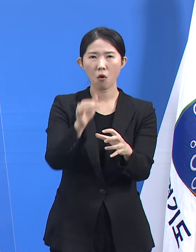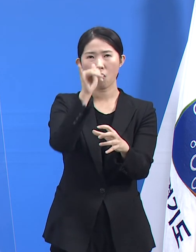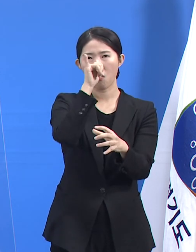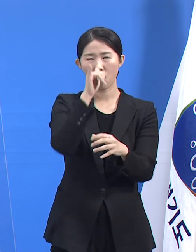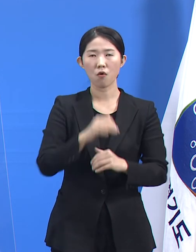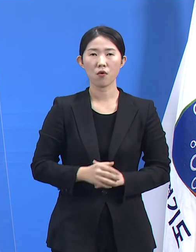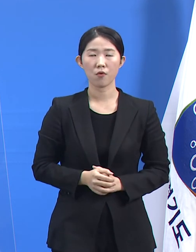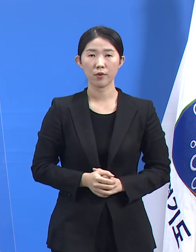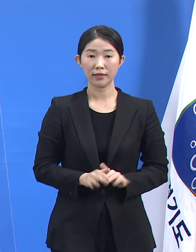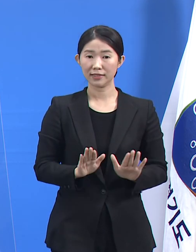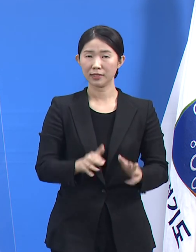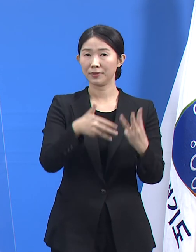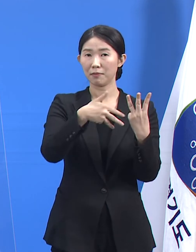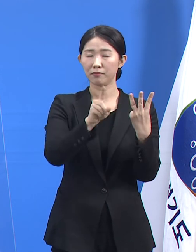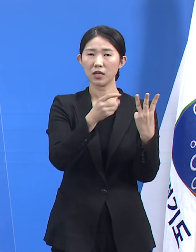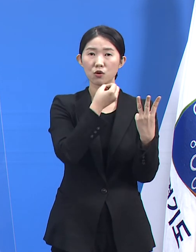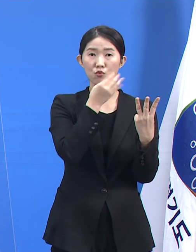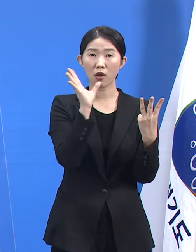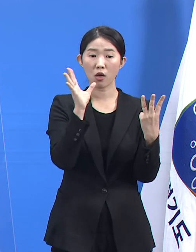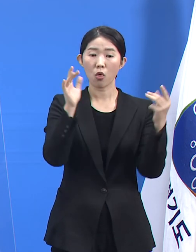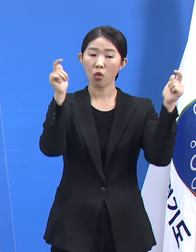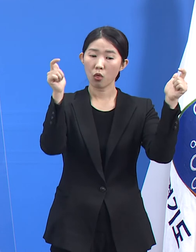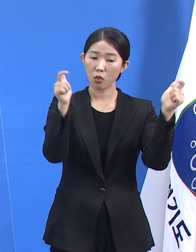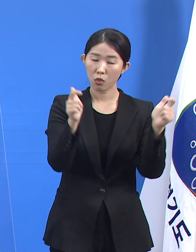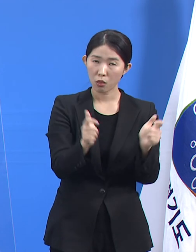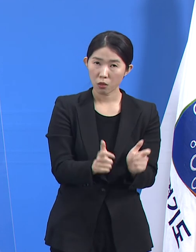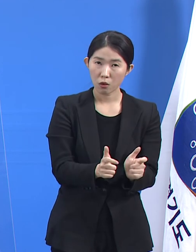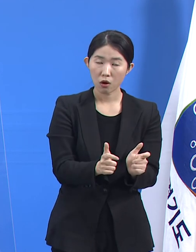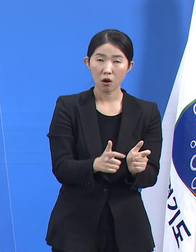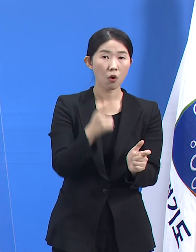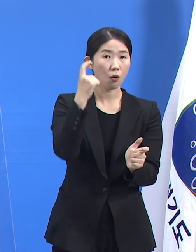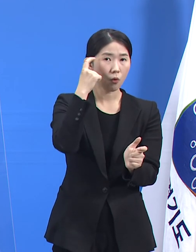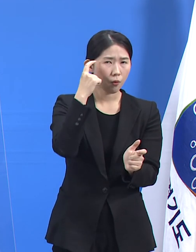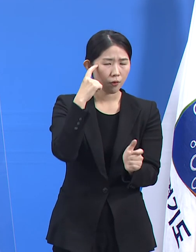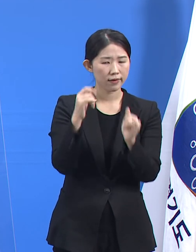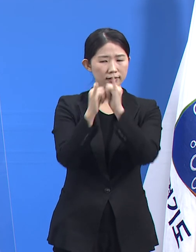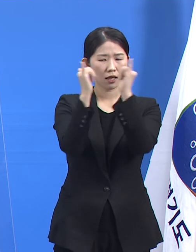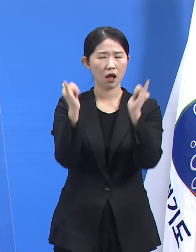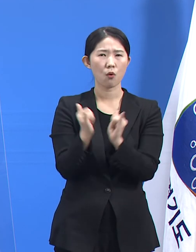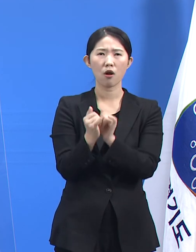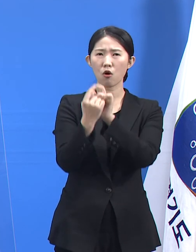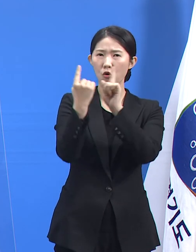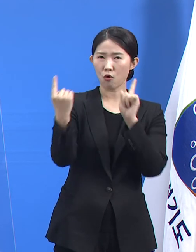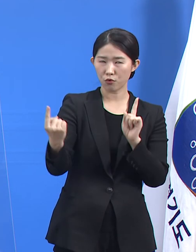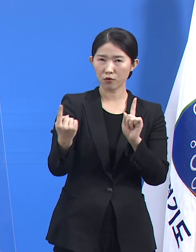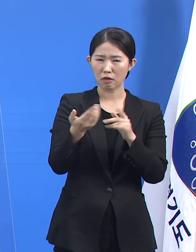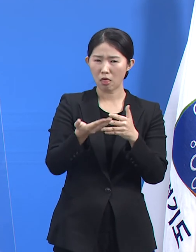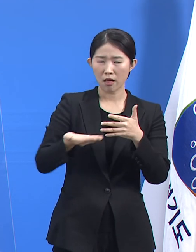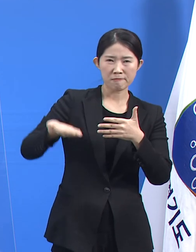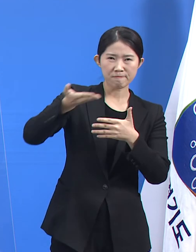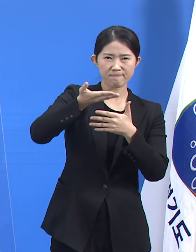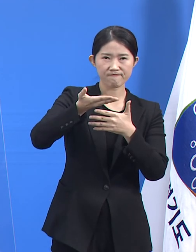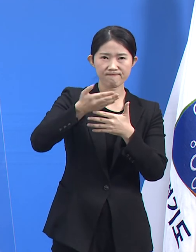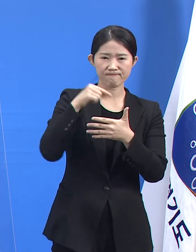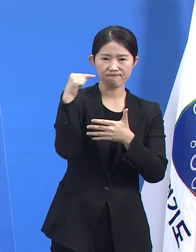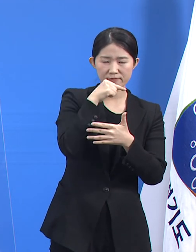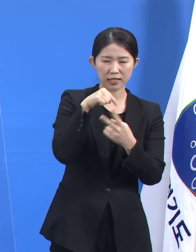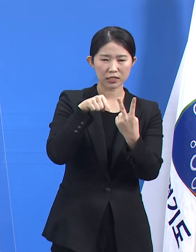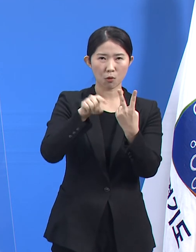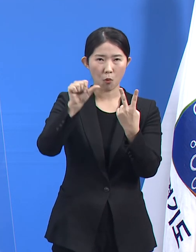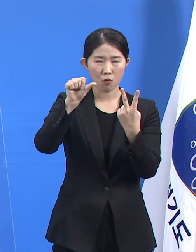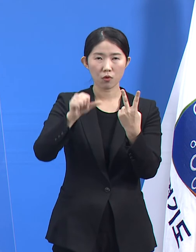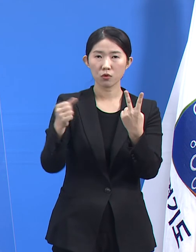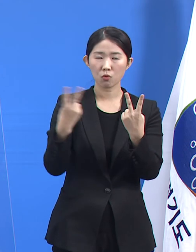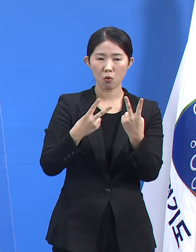3차 유행이 감소세에 접어들었던 것은 사회적 거리 두기 단계를 상향하고 5인 이상 사적 모임을